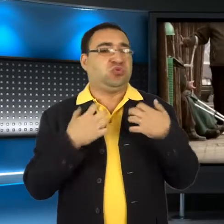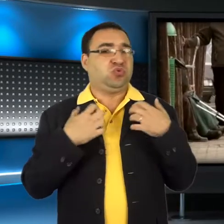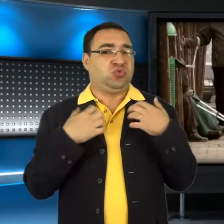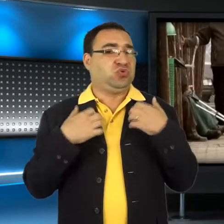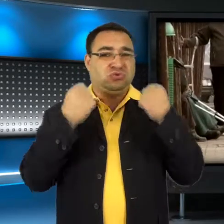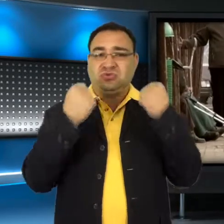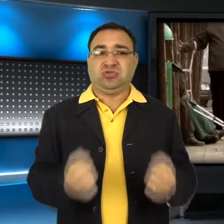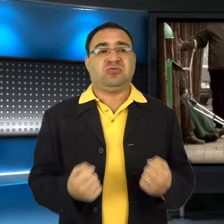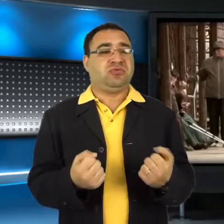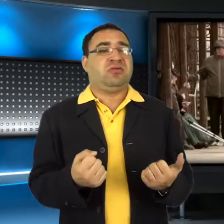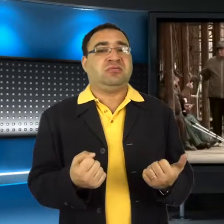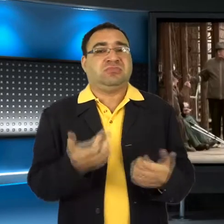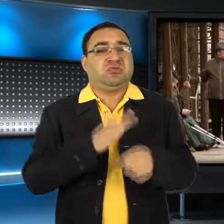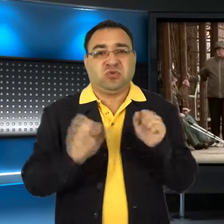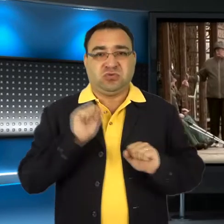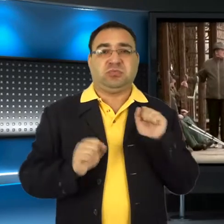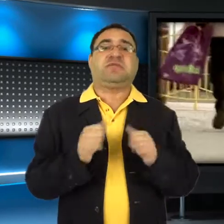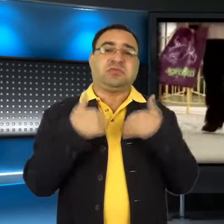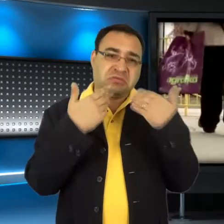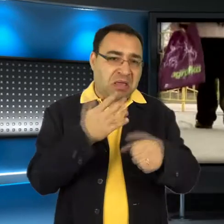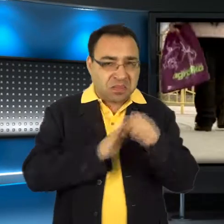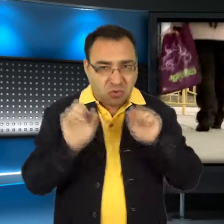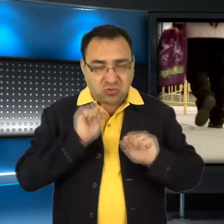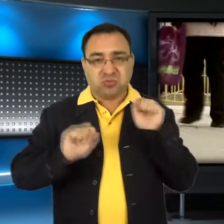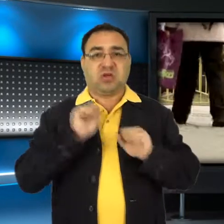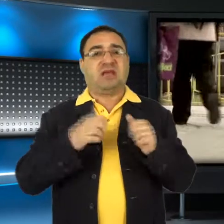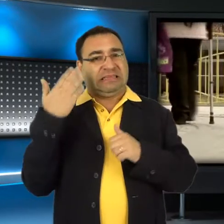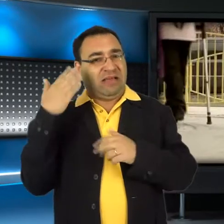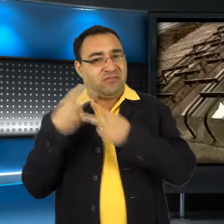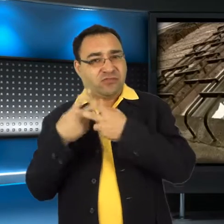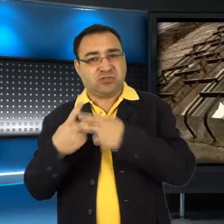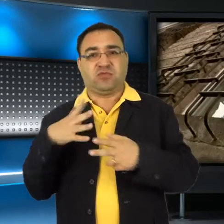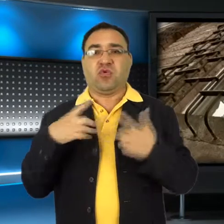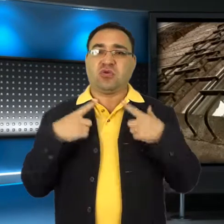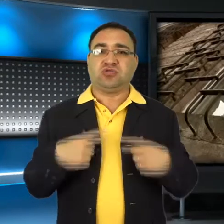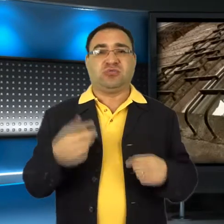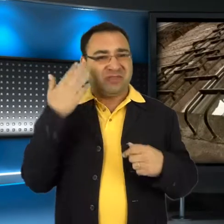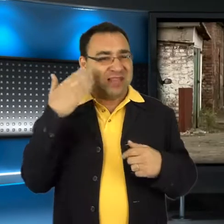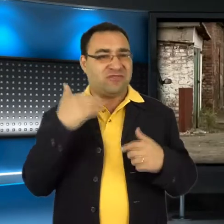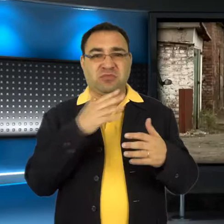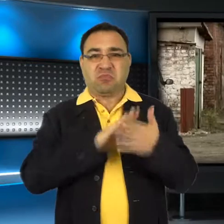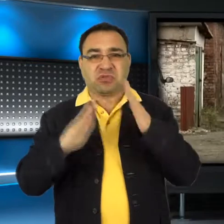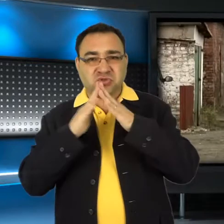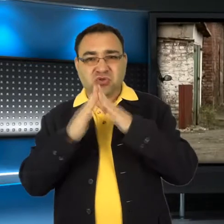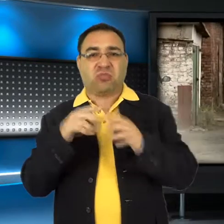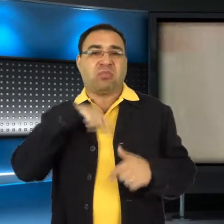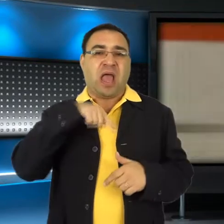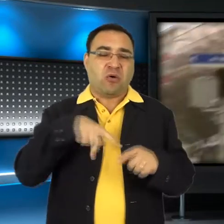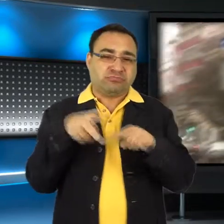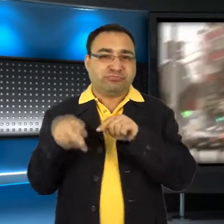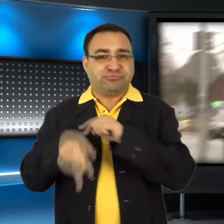które mają trudności w funkcjonowaniu w społeczeństwie. Szansę taką otrzymują niepełnosprawni, byli więźniowie, osoby, które wyszły z